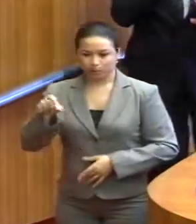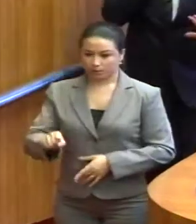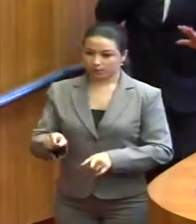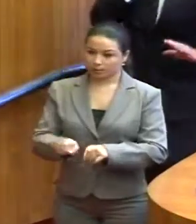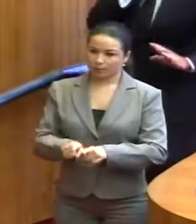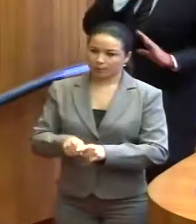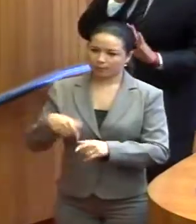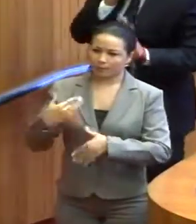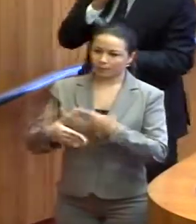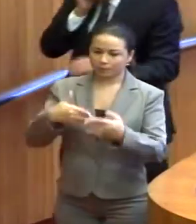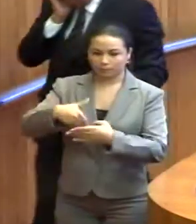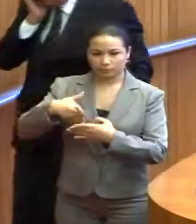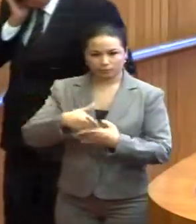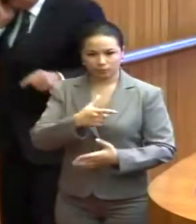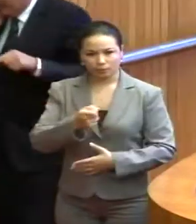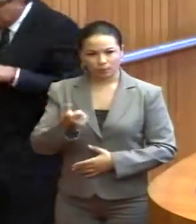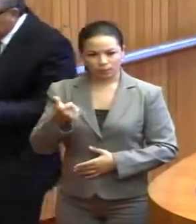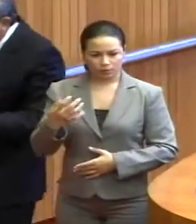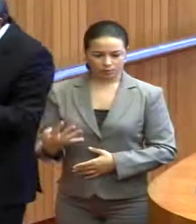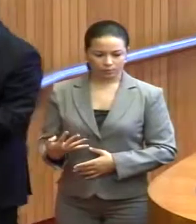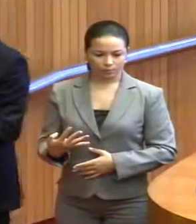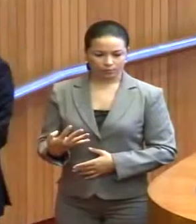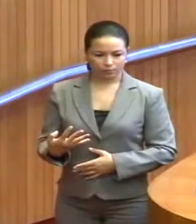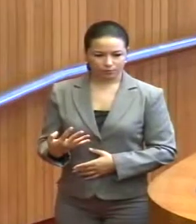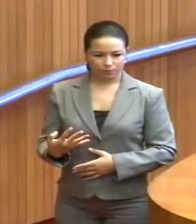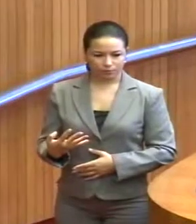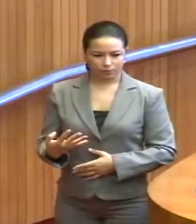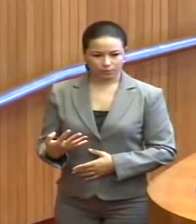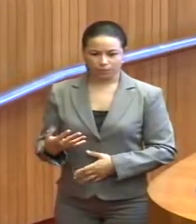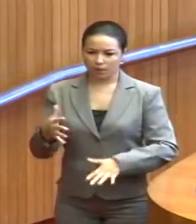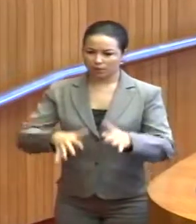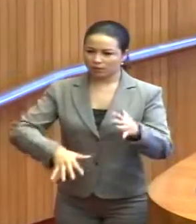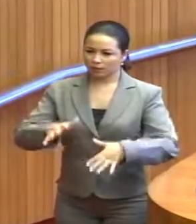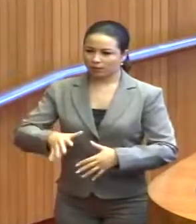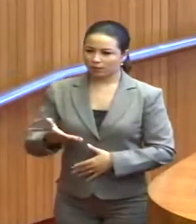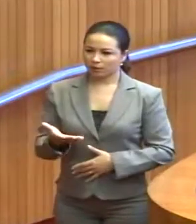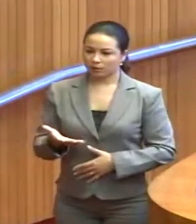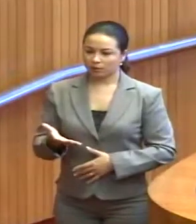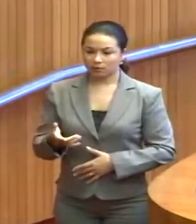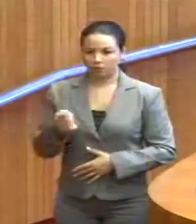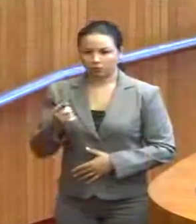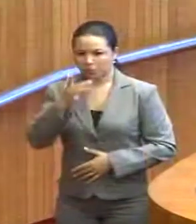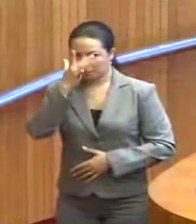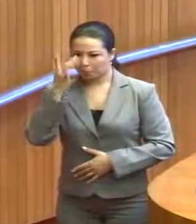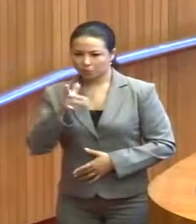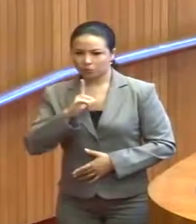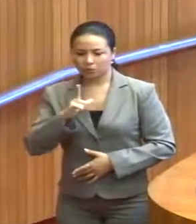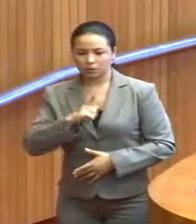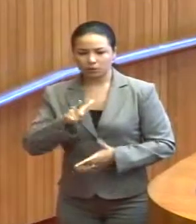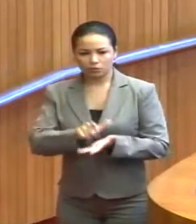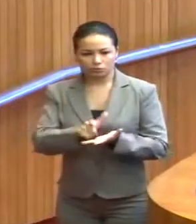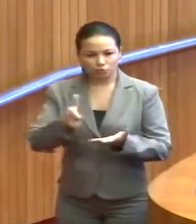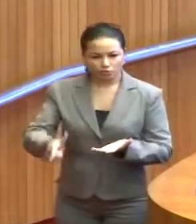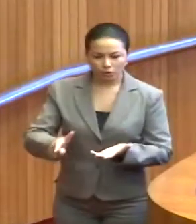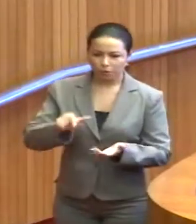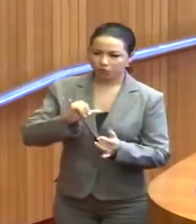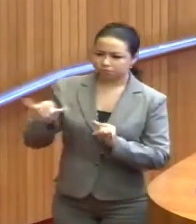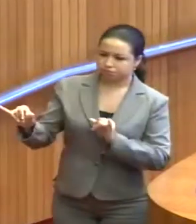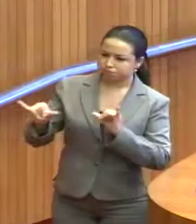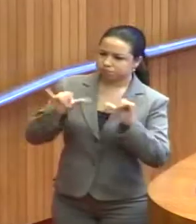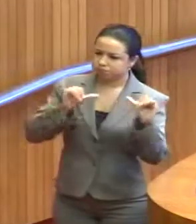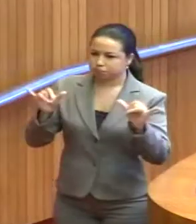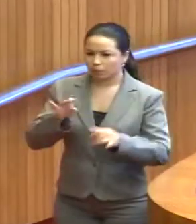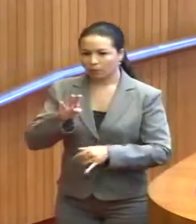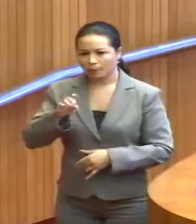processo eleitoral de 2014. Mas, vez por outra, presidente, alguém coloque em um jornal aqui, lá, blog,